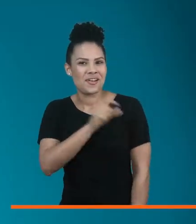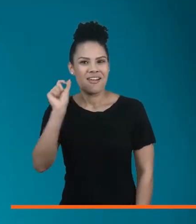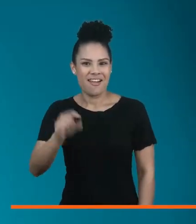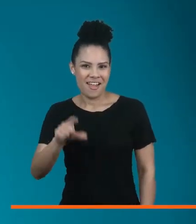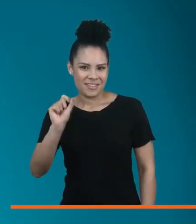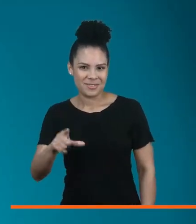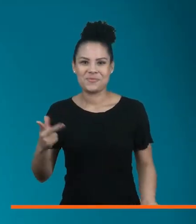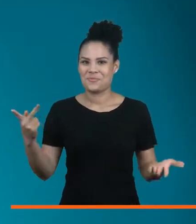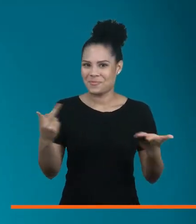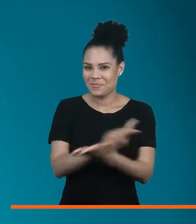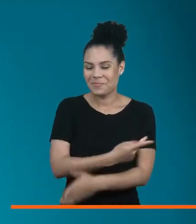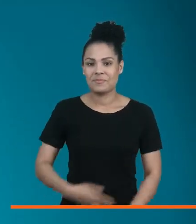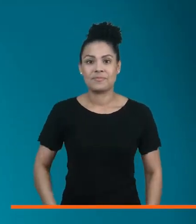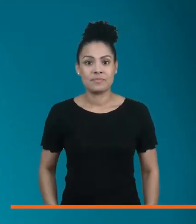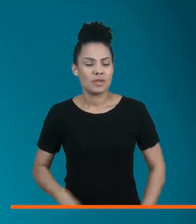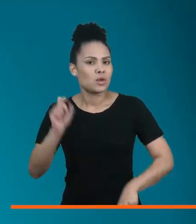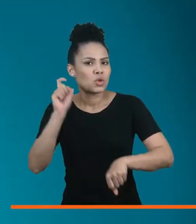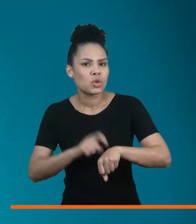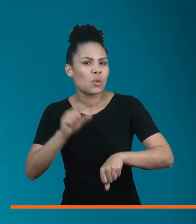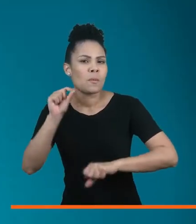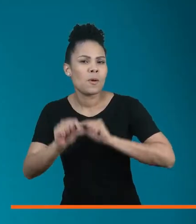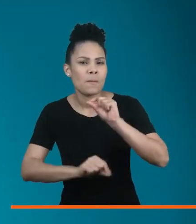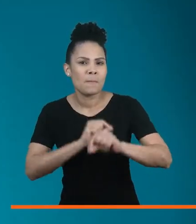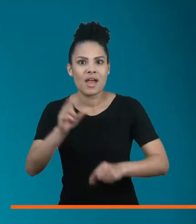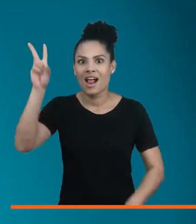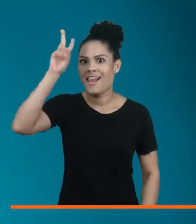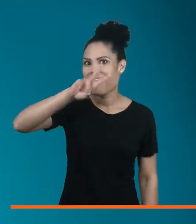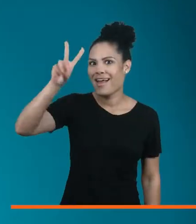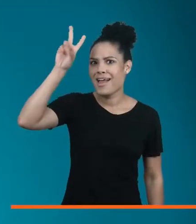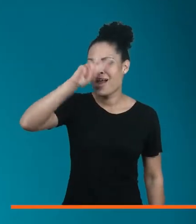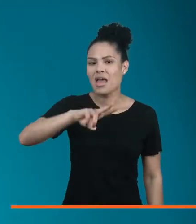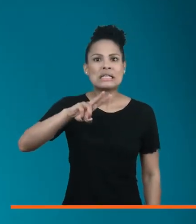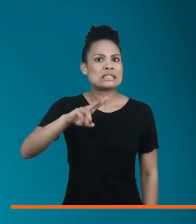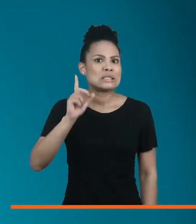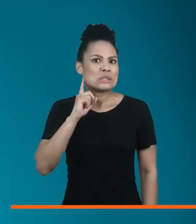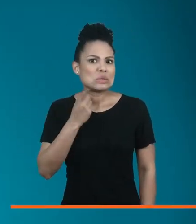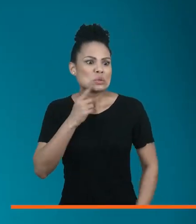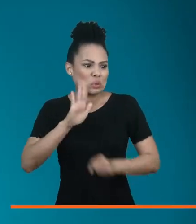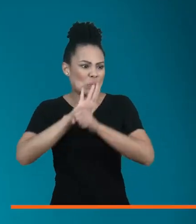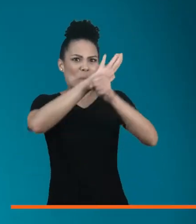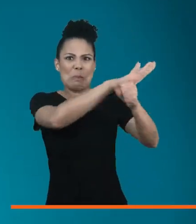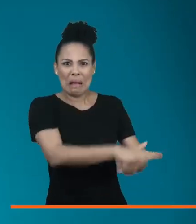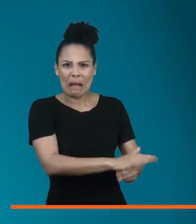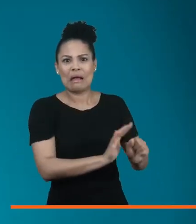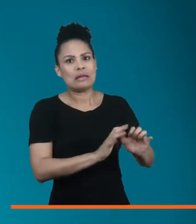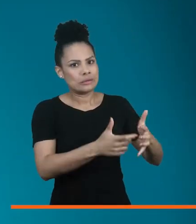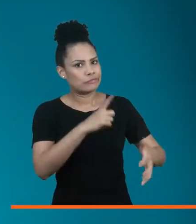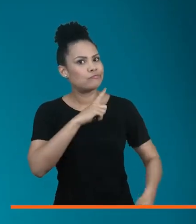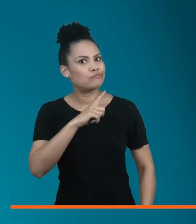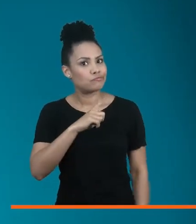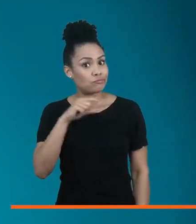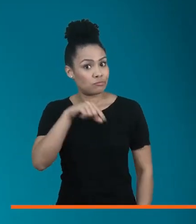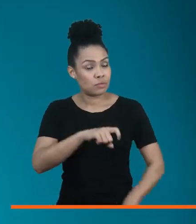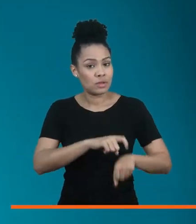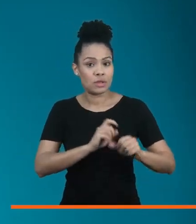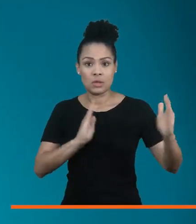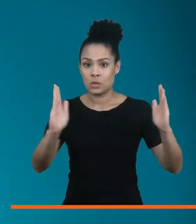cerimônia da fita azul, a Blue Ribbon Ceremony. Na ocasião, foram lembrados os surdos vítimas da opressão. Naquela